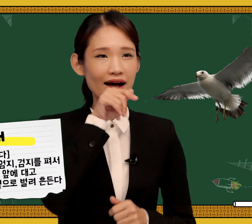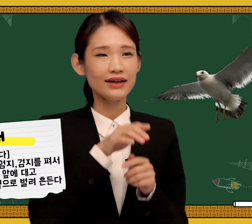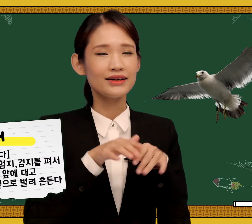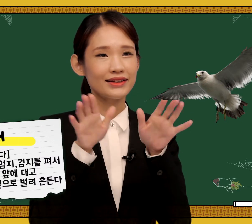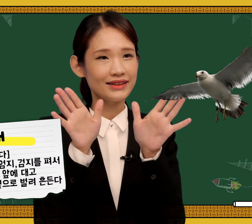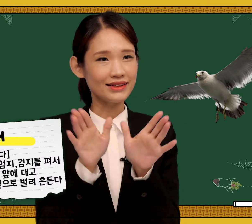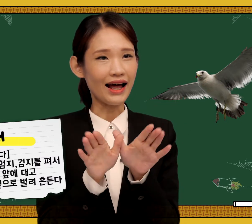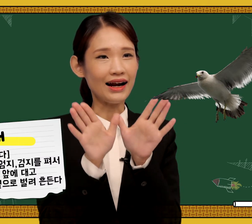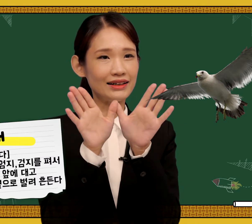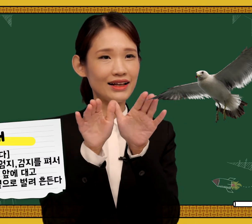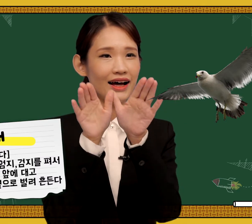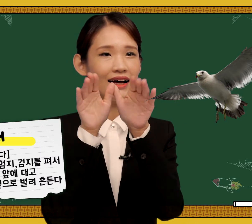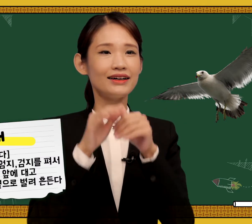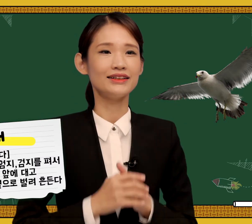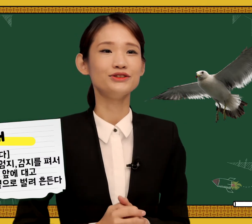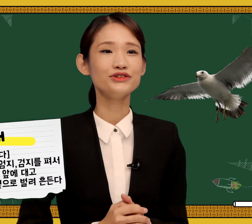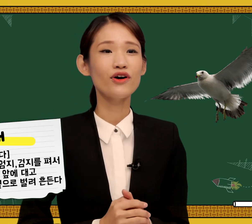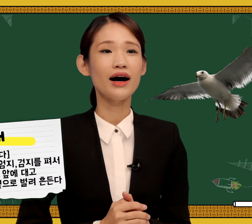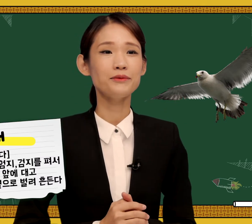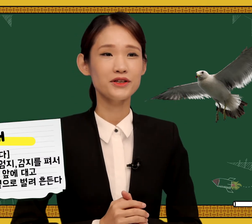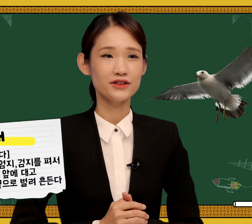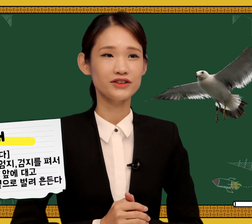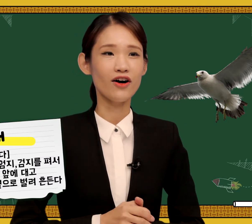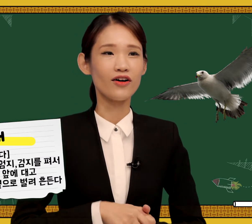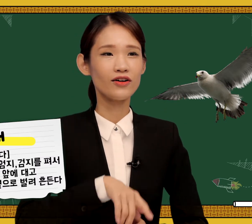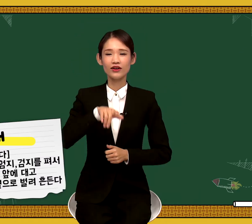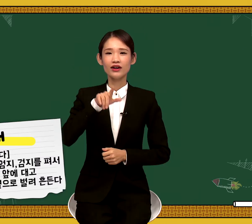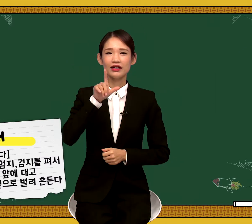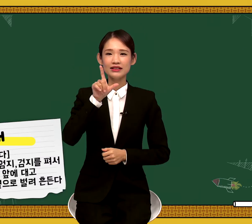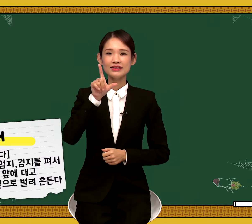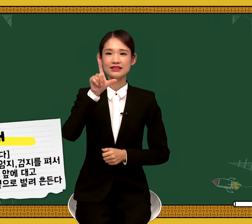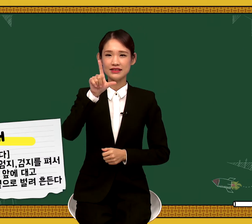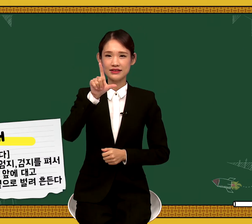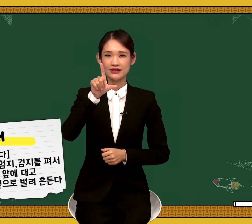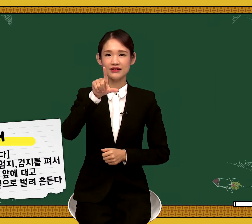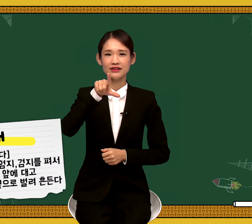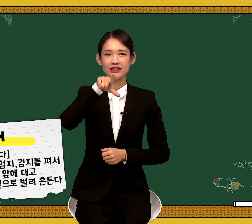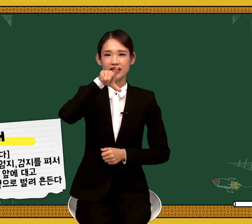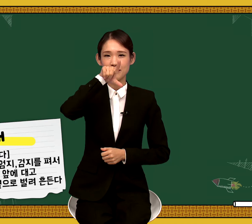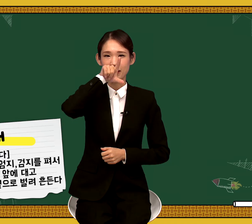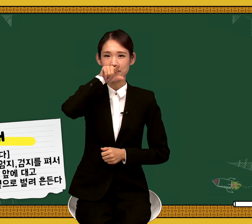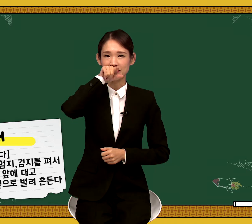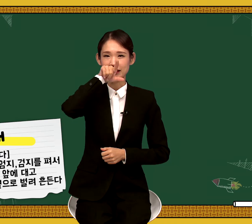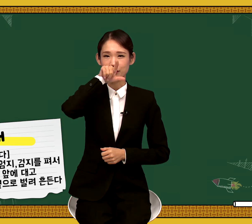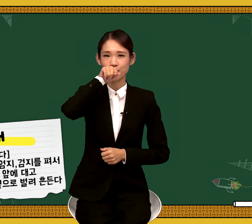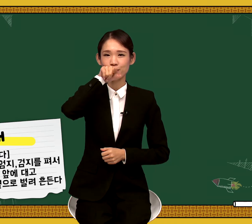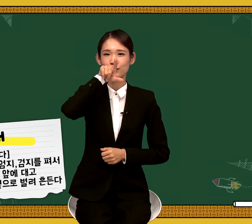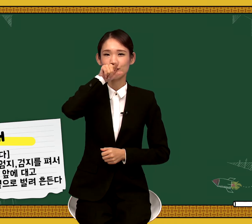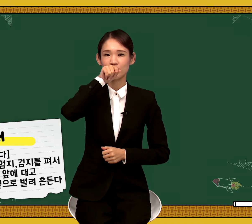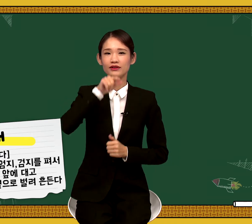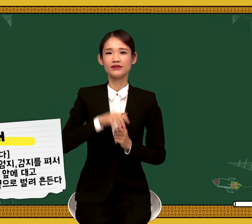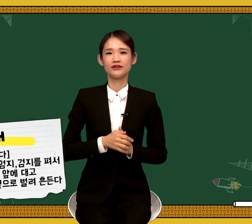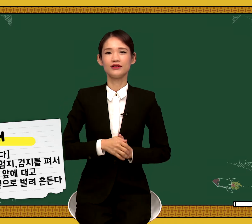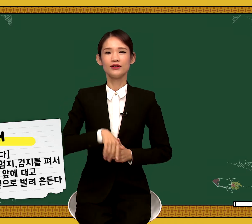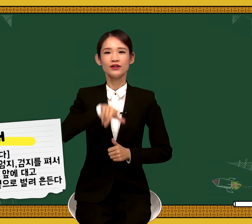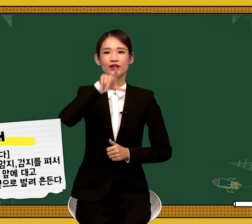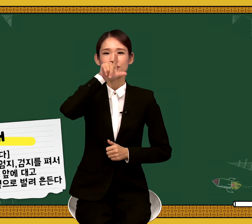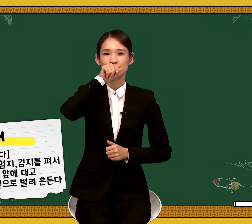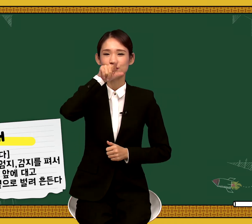날다 라는 수어가 합쳐져서 일지, 이지를 입 앞에 대고 두